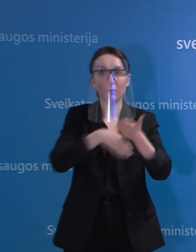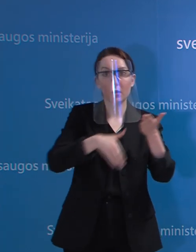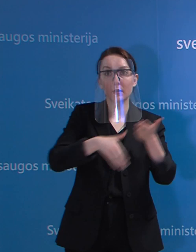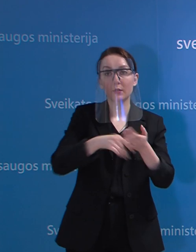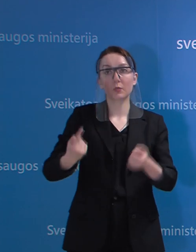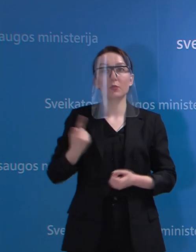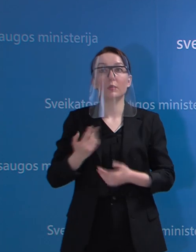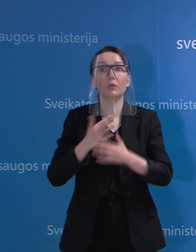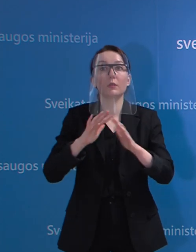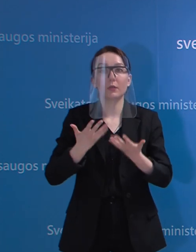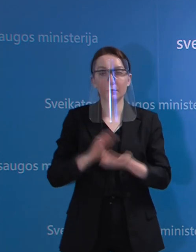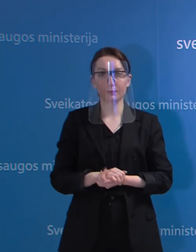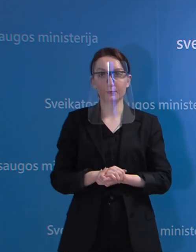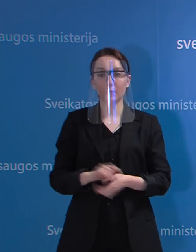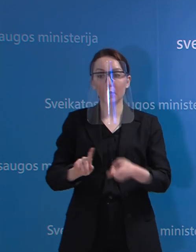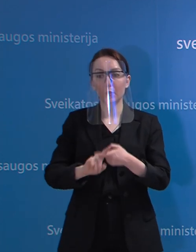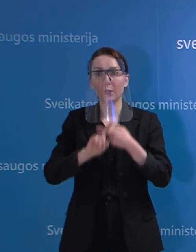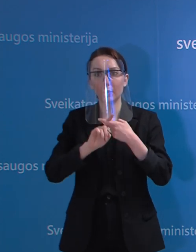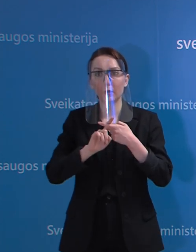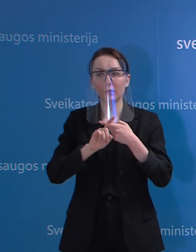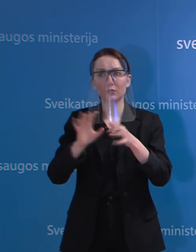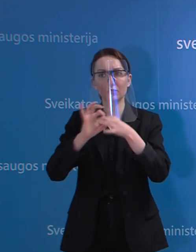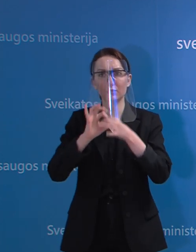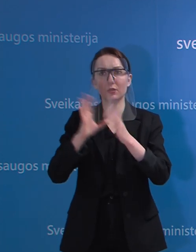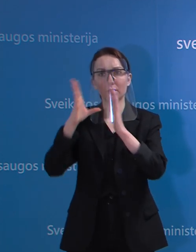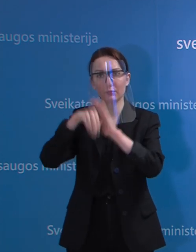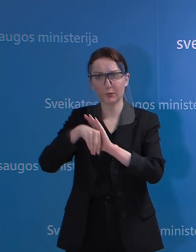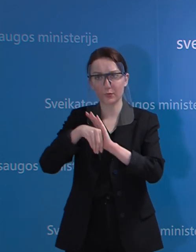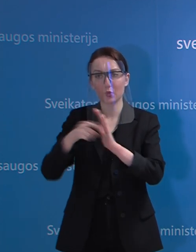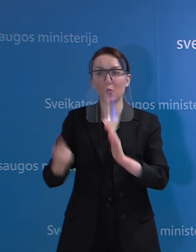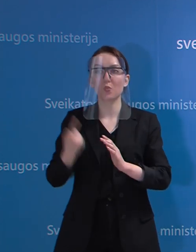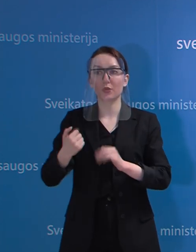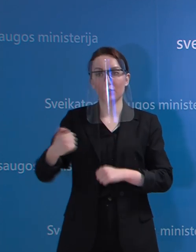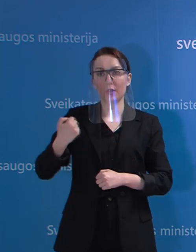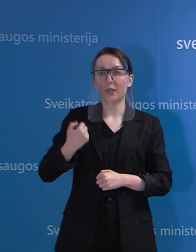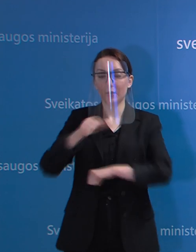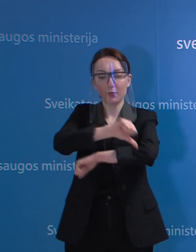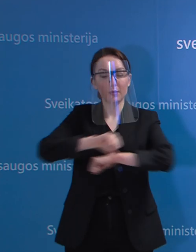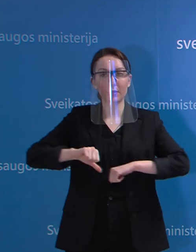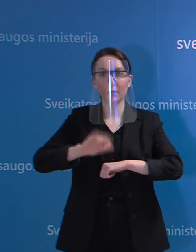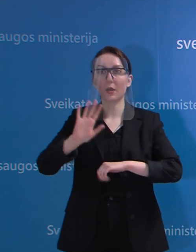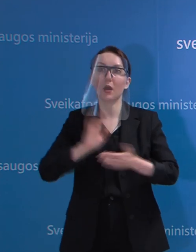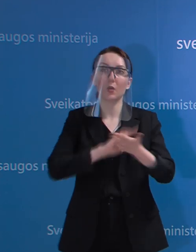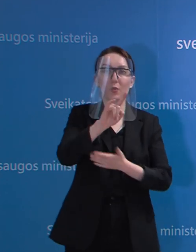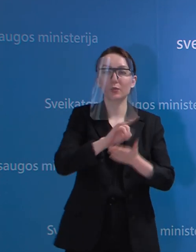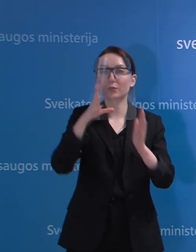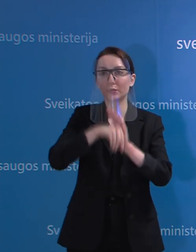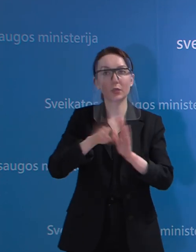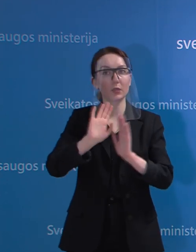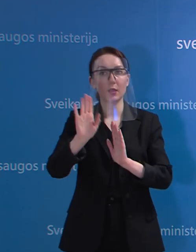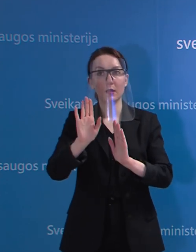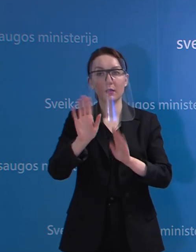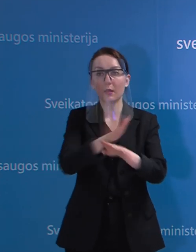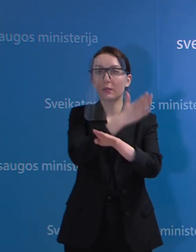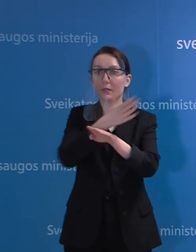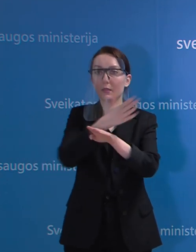Tai šitų užsikrėtimą atveju nereikėtų sėti su būdinčiais kariais pasieniai ar oro uostose, nes